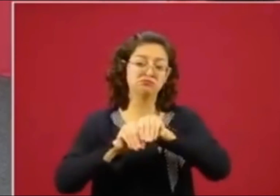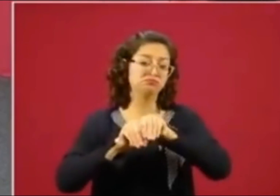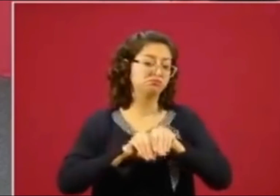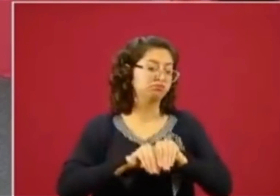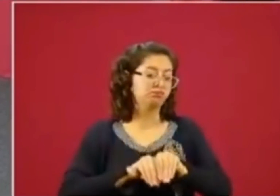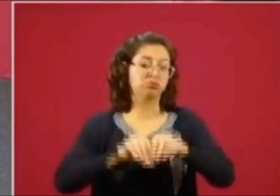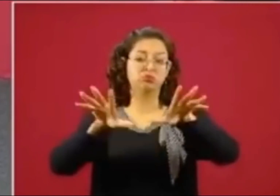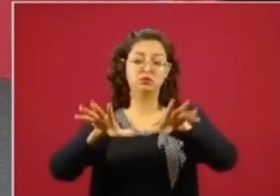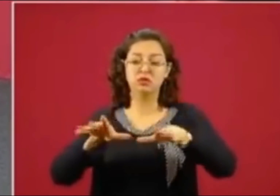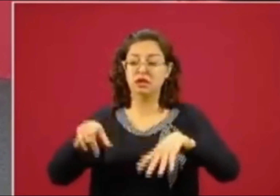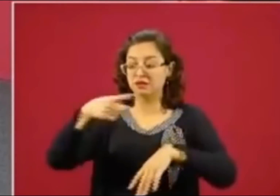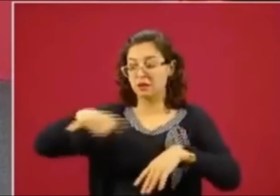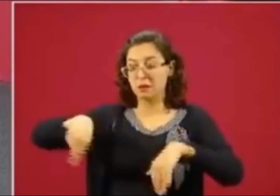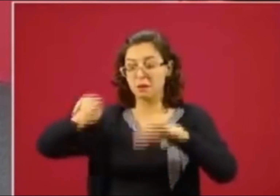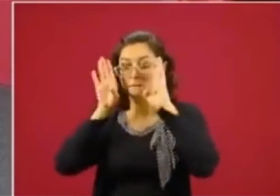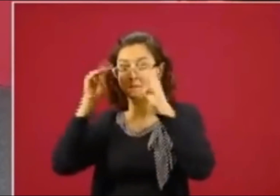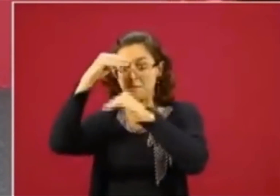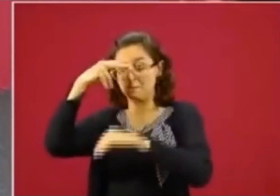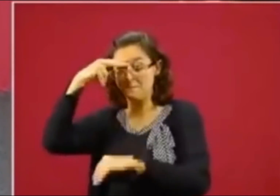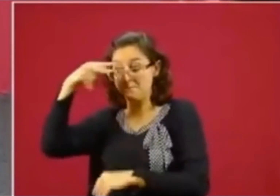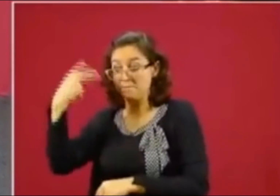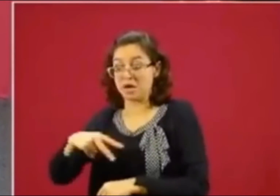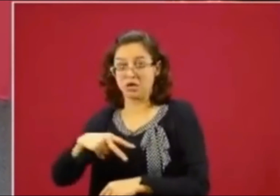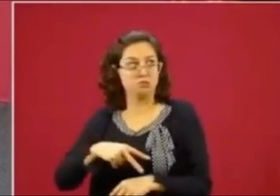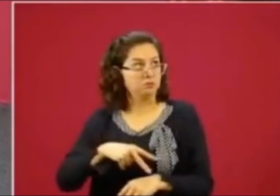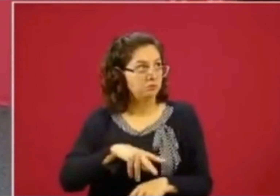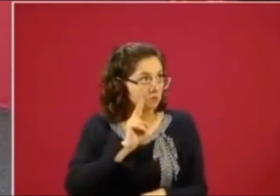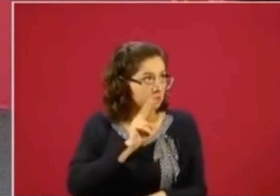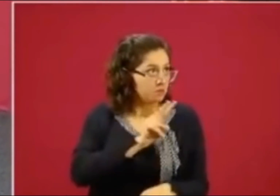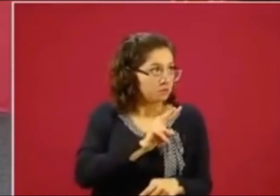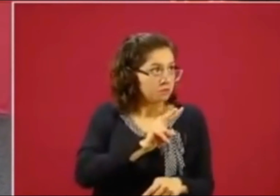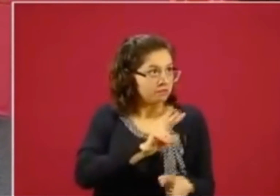conservadores de México o sus voceros